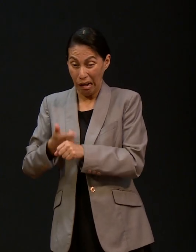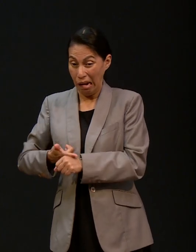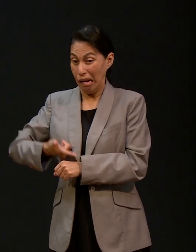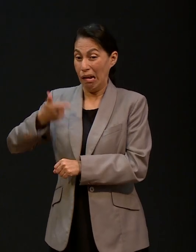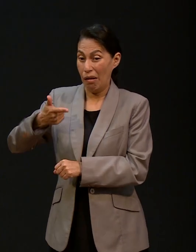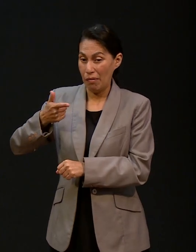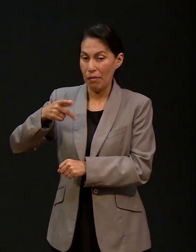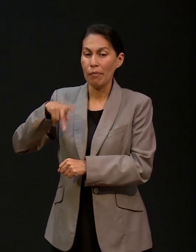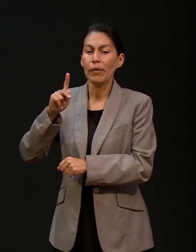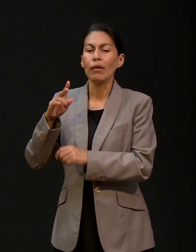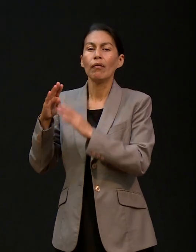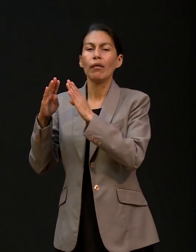En casa.